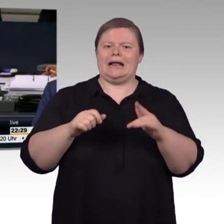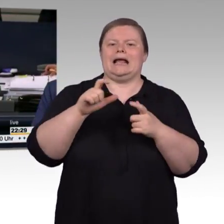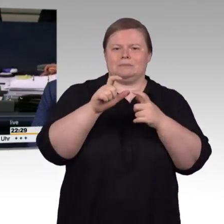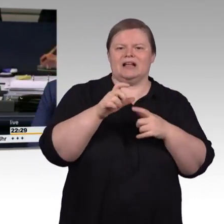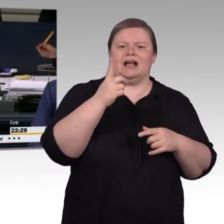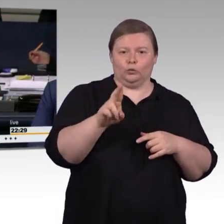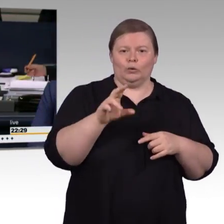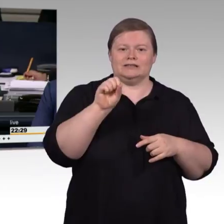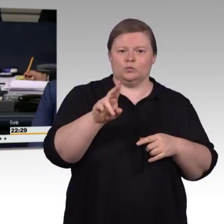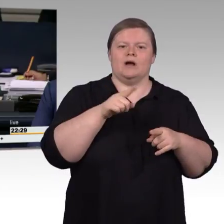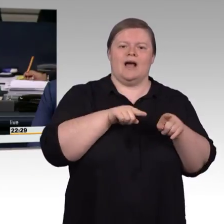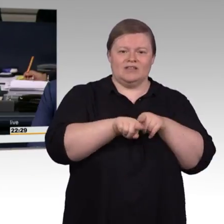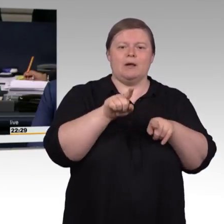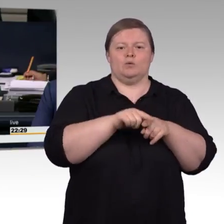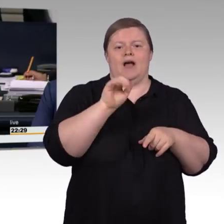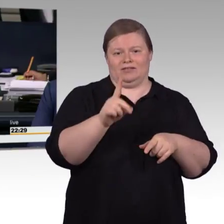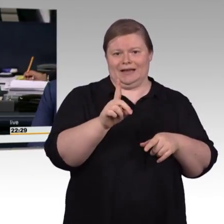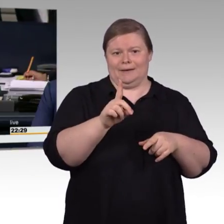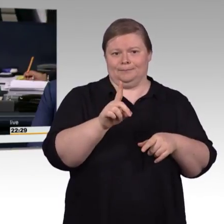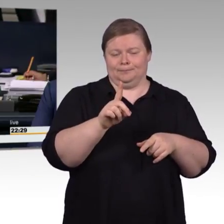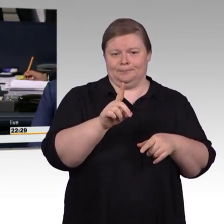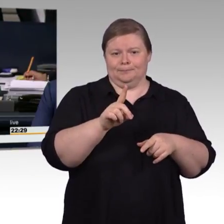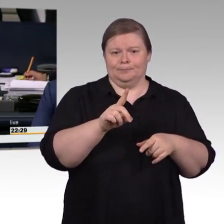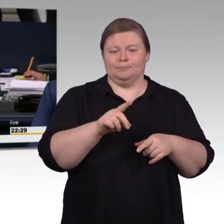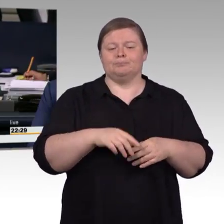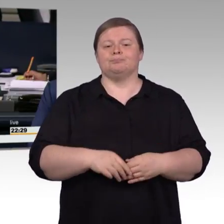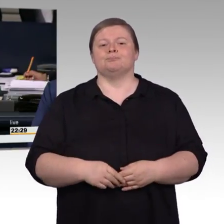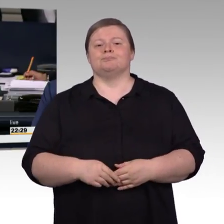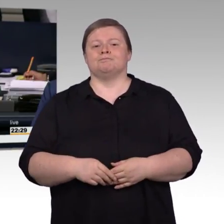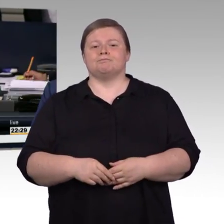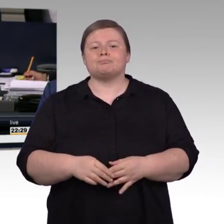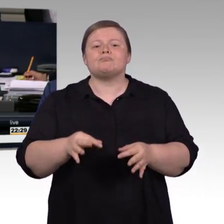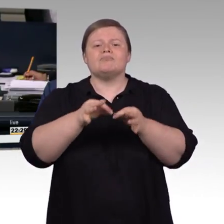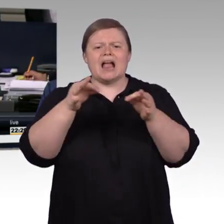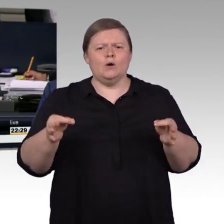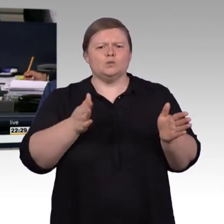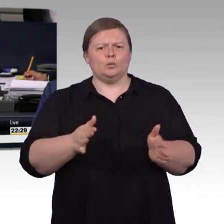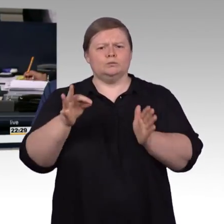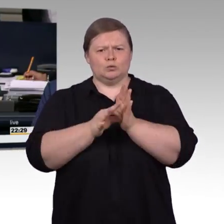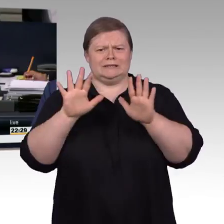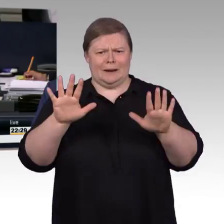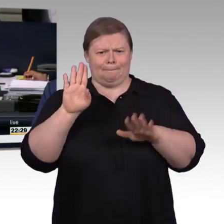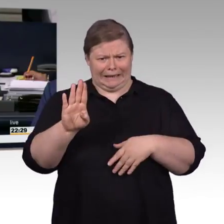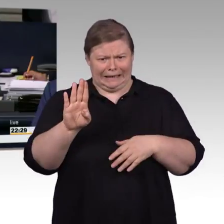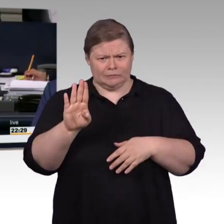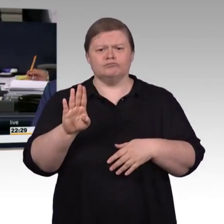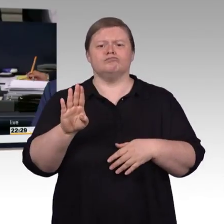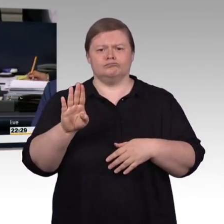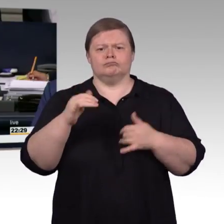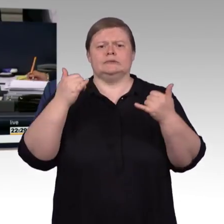Tagesordnungspunkt 10 b. Wir setzen die Abstimmung zu der Beschlussempfehlung des Ausschusses für Arbeit und Soziales auf Drucksache